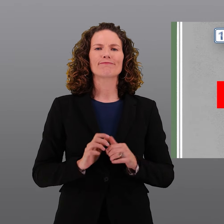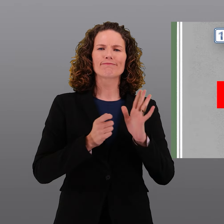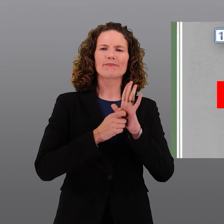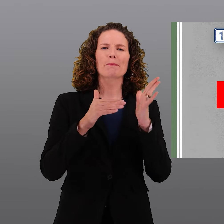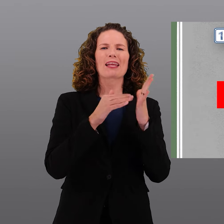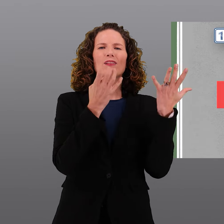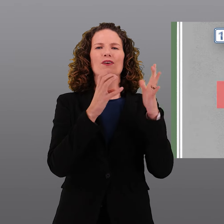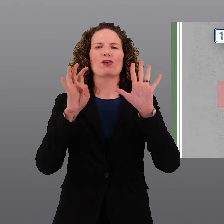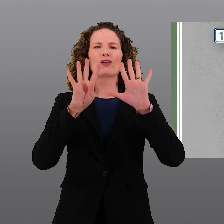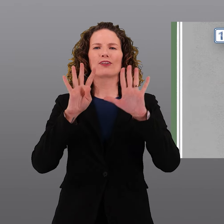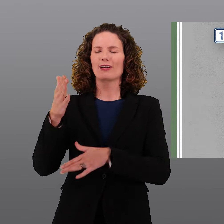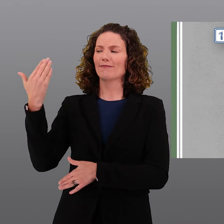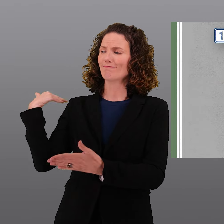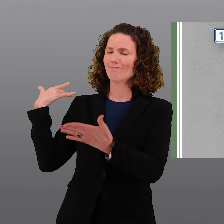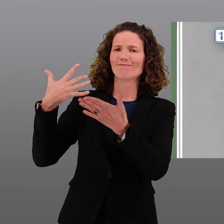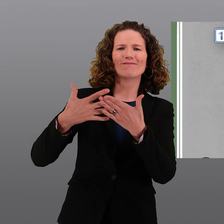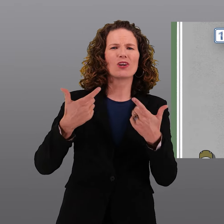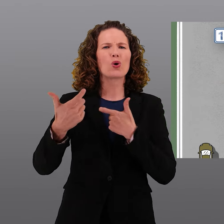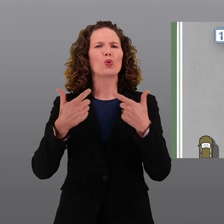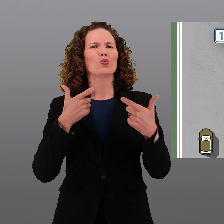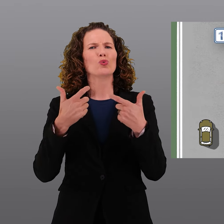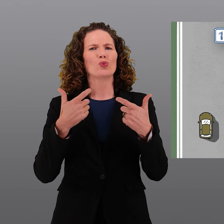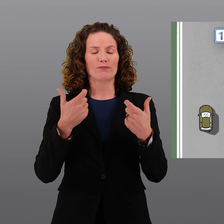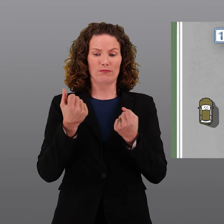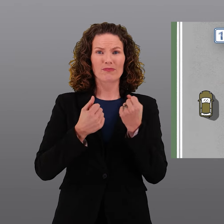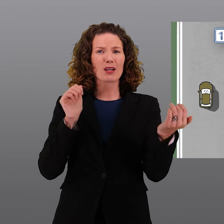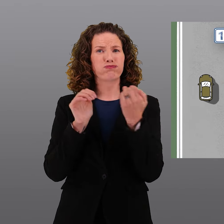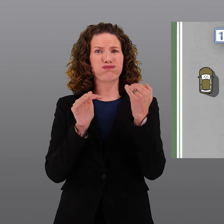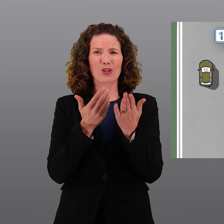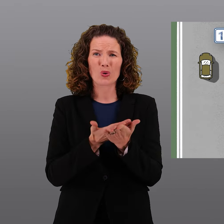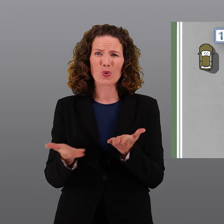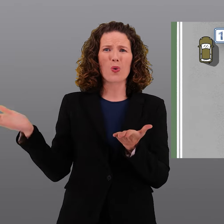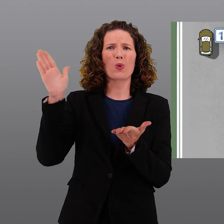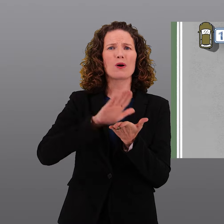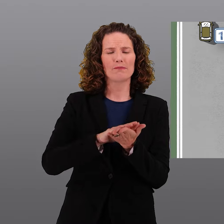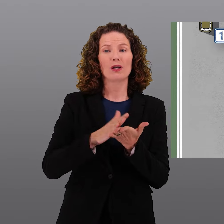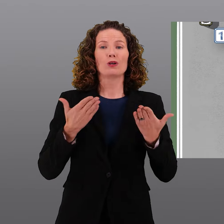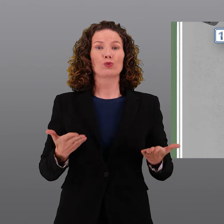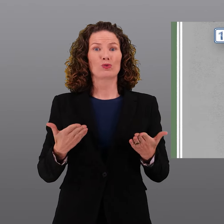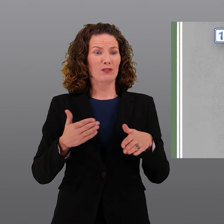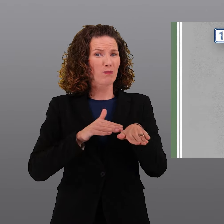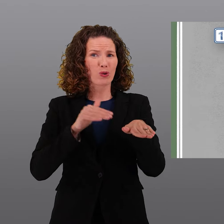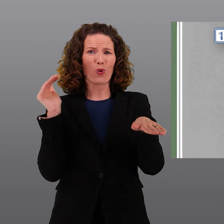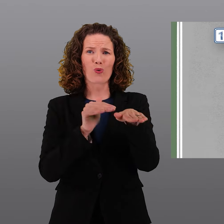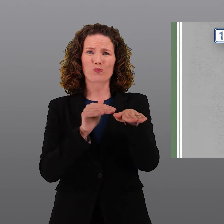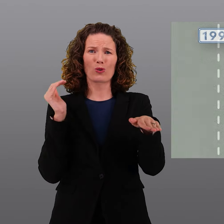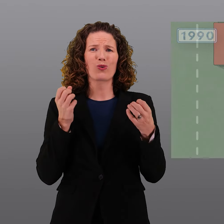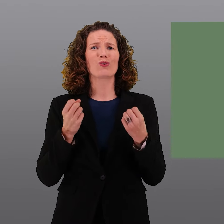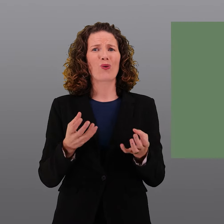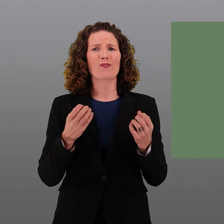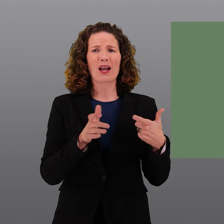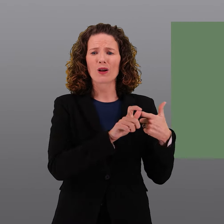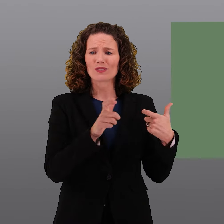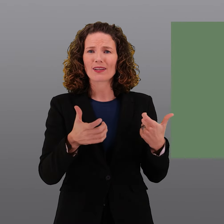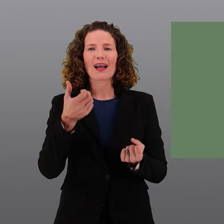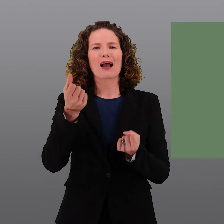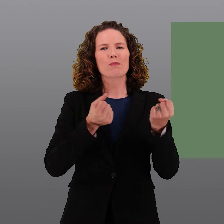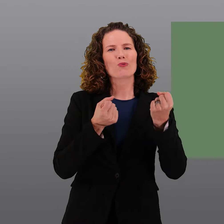détail ? Le trafic a plus que doublé sur les routes nationales depuis 1990. Les embouteillages sont aujourd'hui monnaie